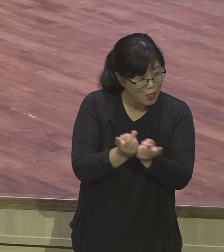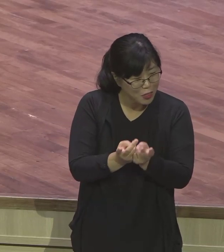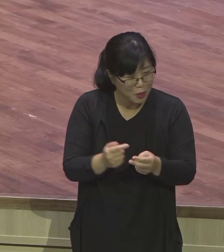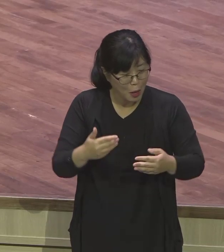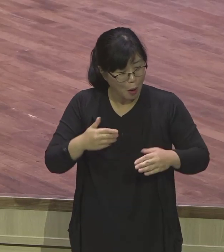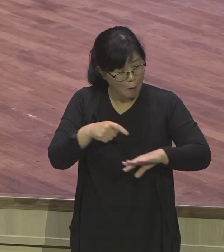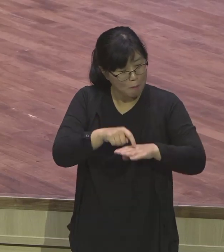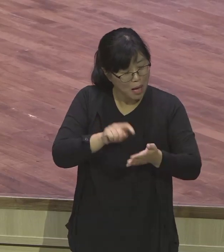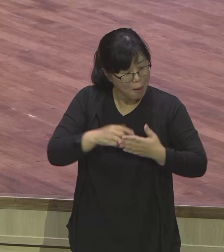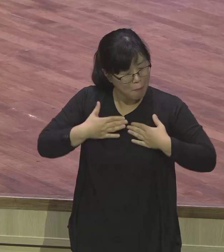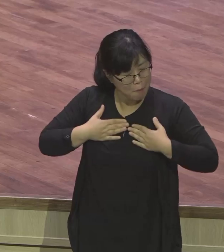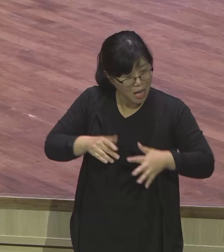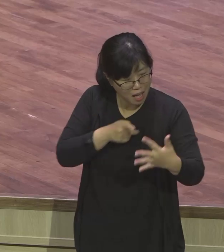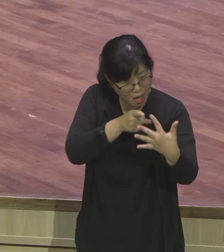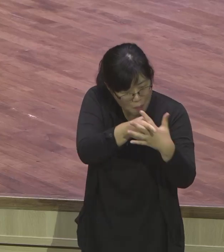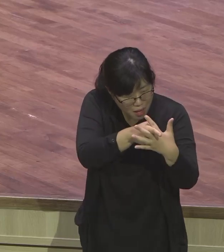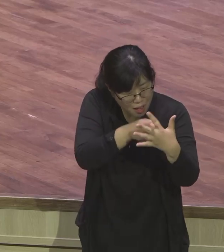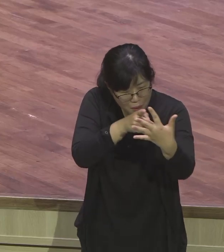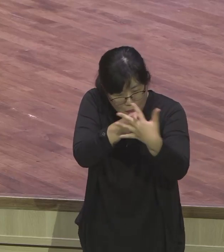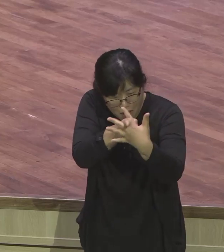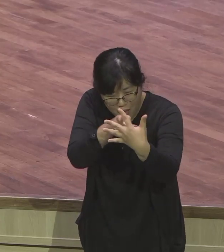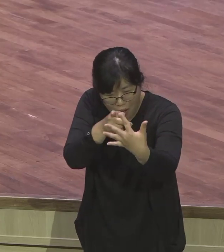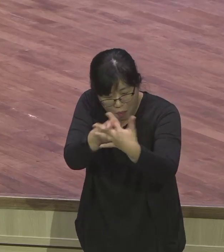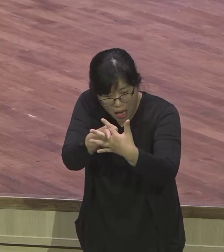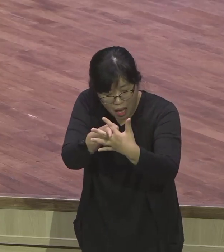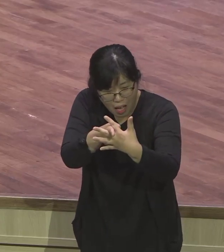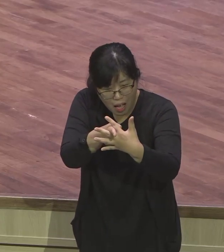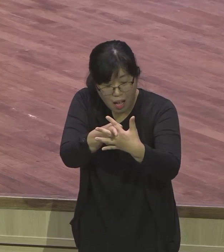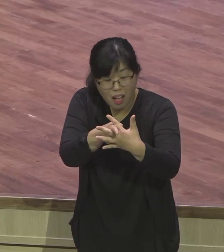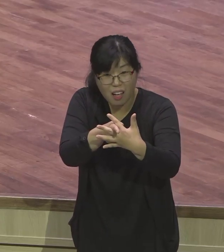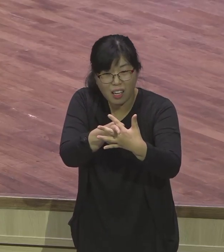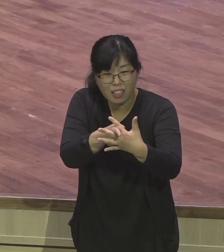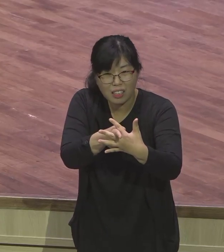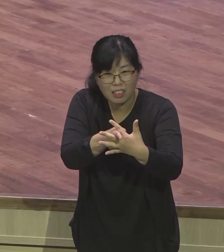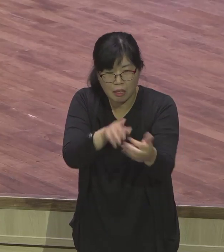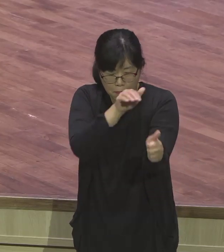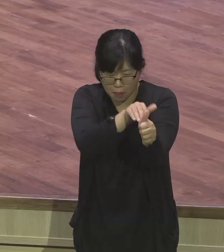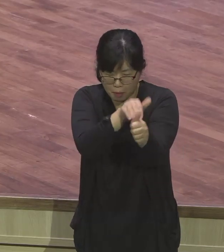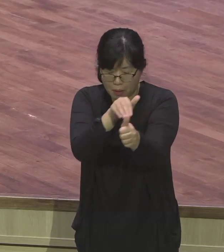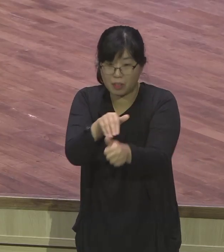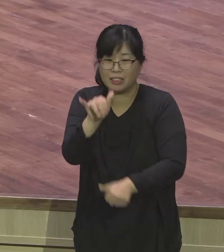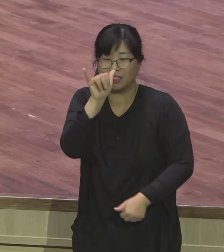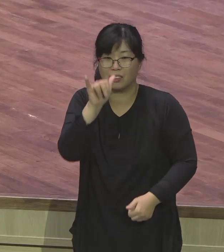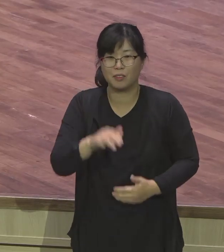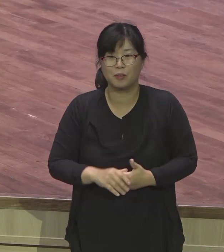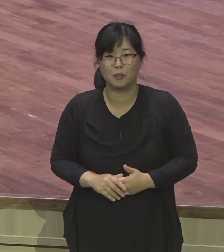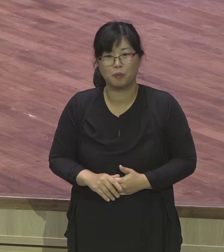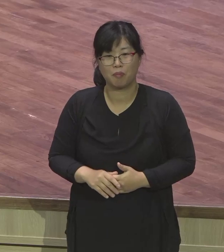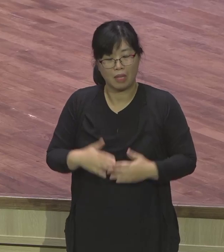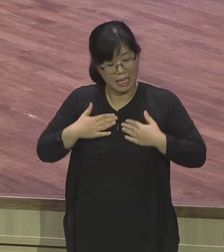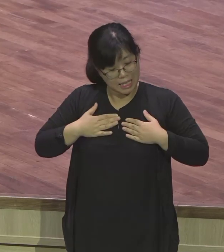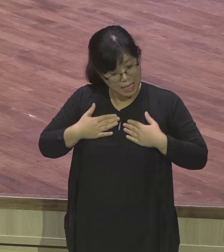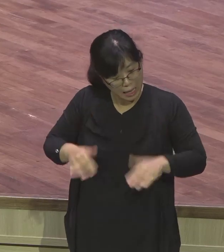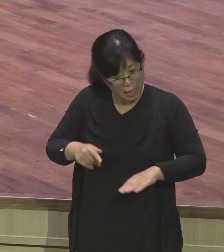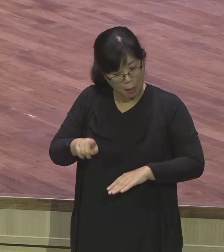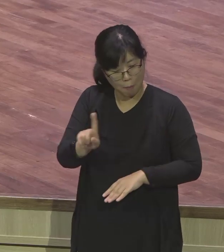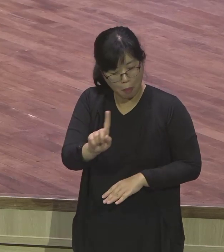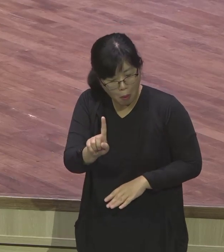공격한다는 것입니다 여러분 약점을 너무 잘한다는 그래서 에베토 사장 27절에 사도